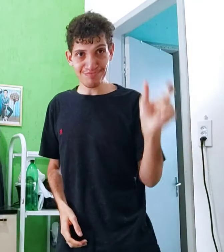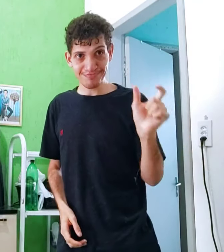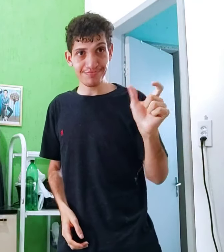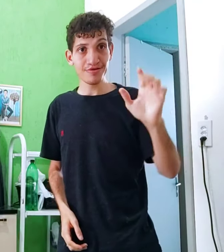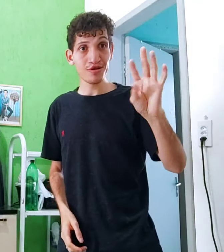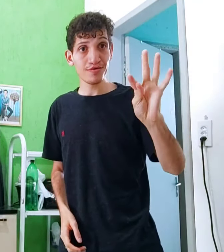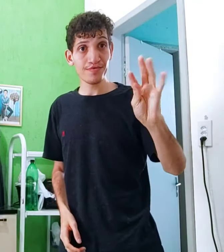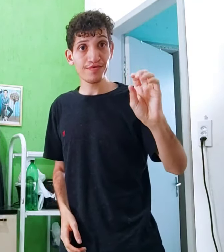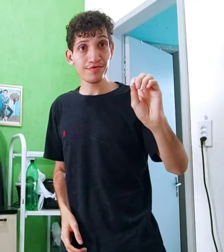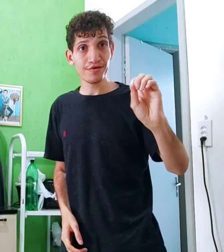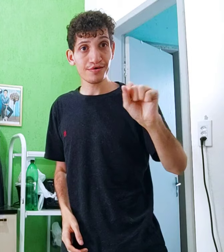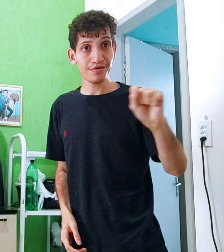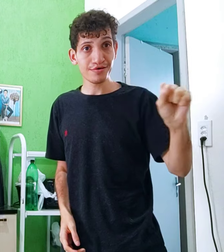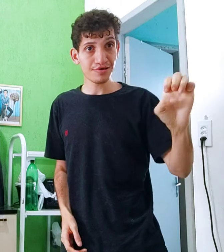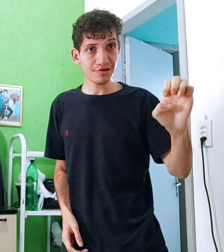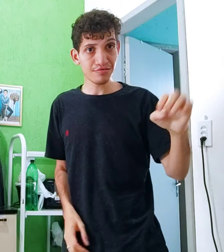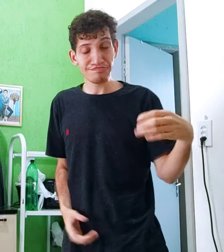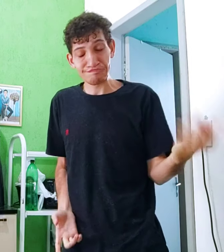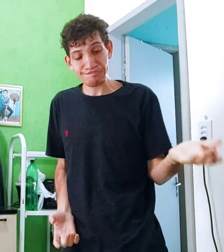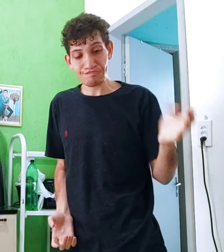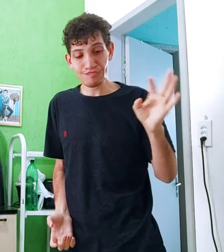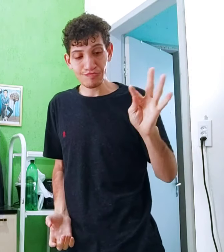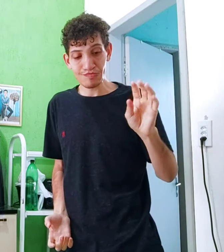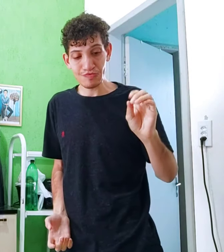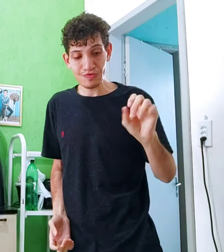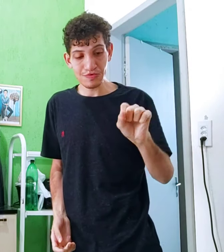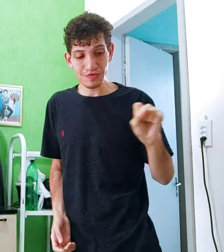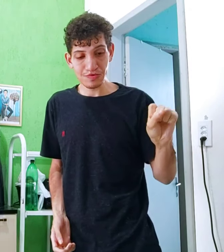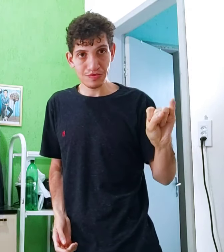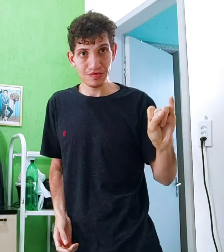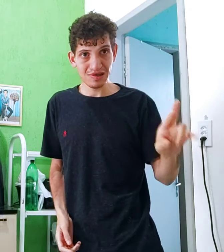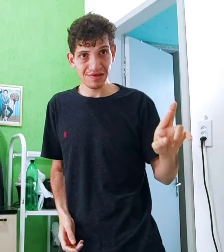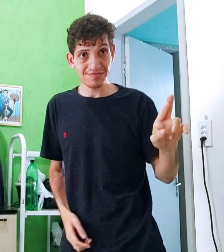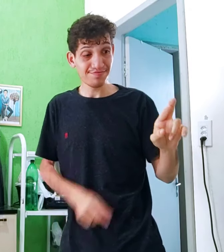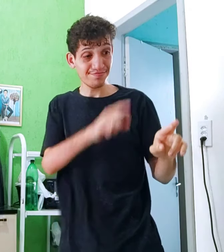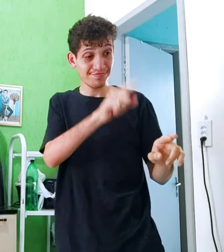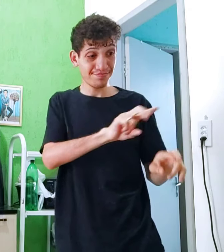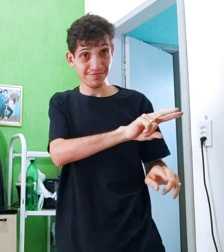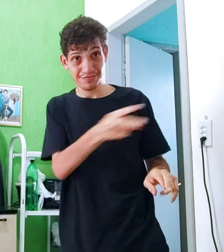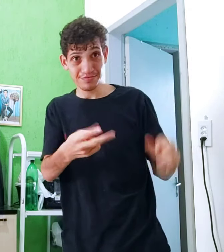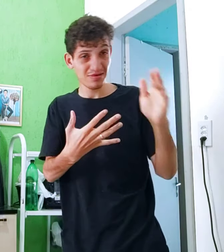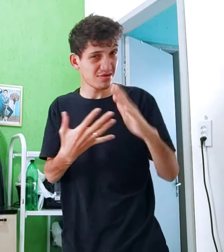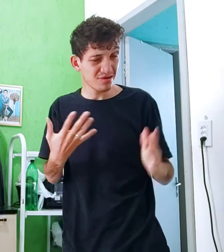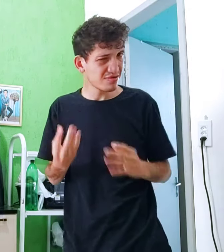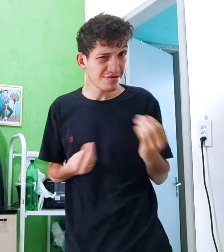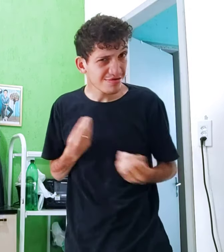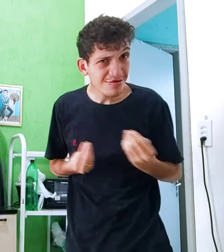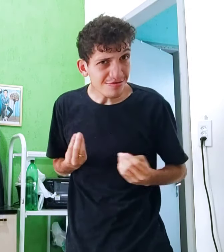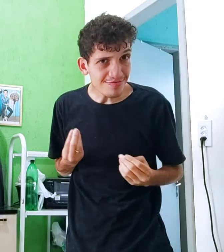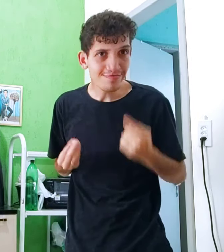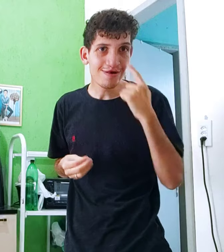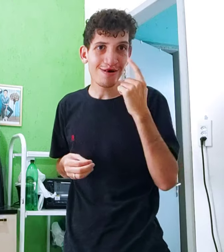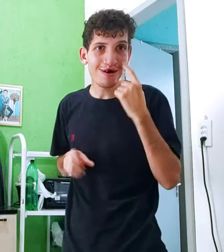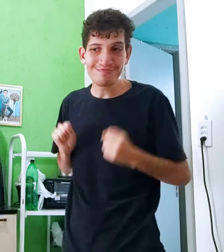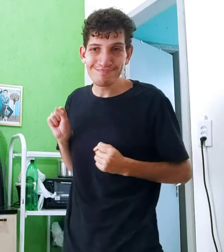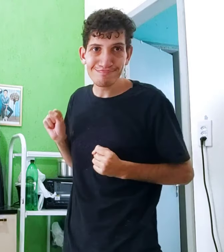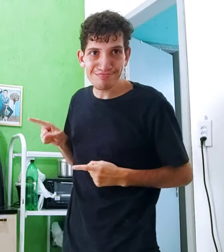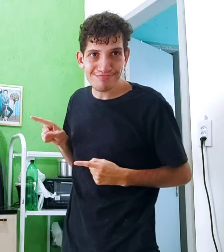Português, palavra? Tóssil ou Tóssil? Isso traduz livros como?